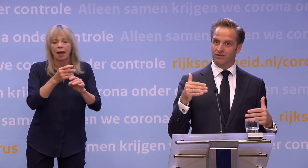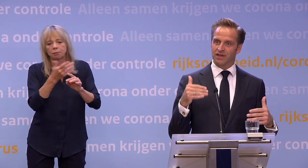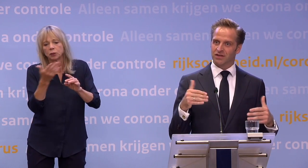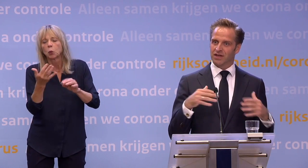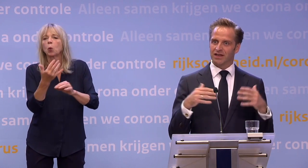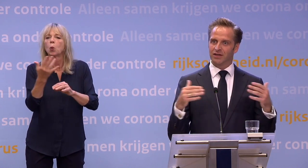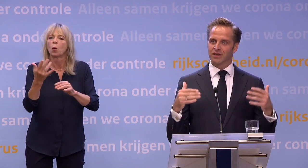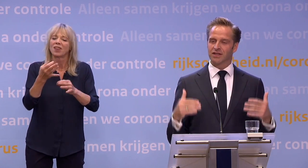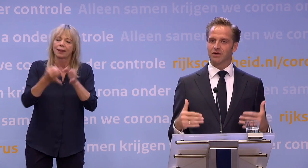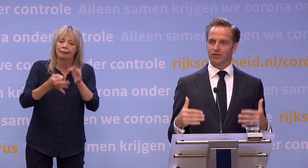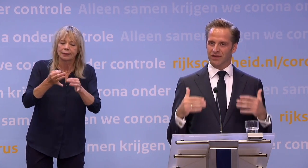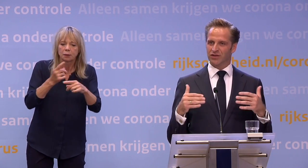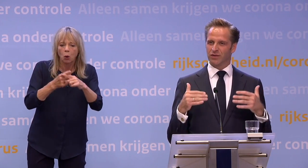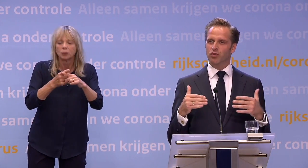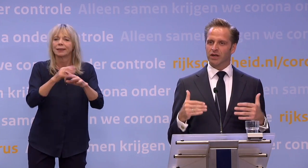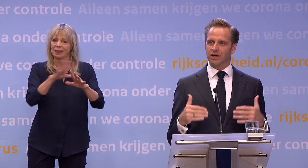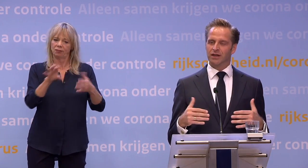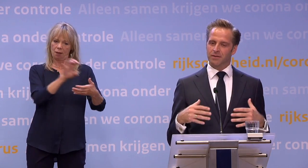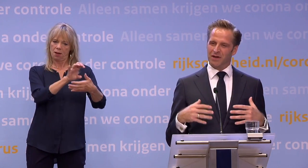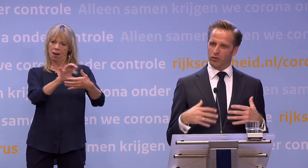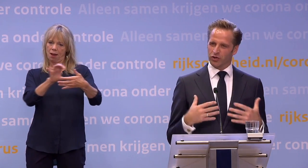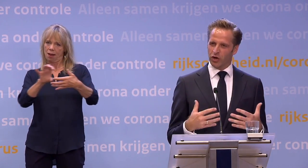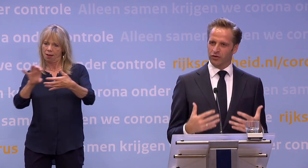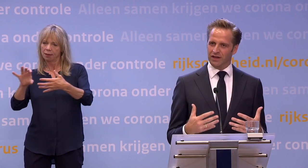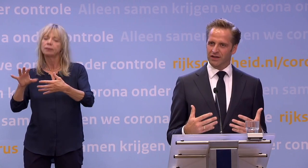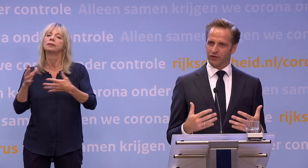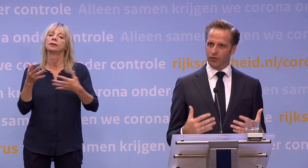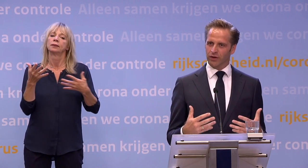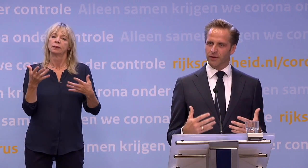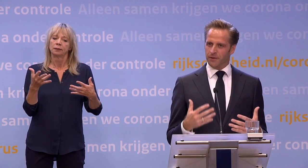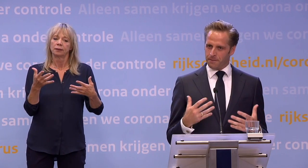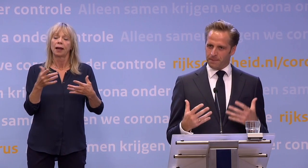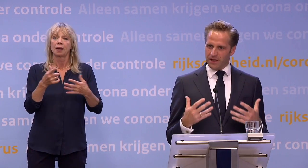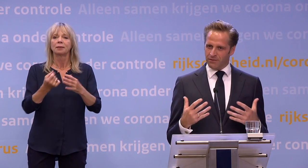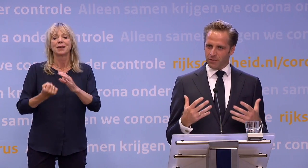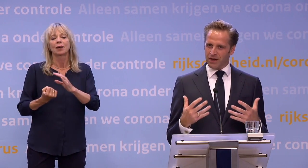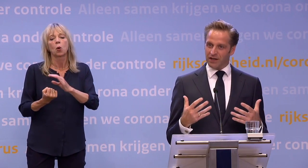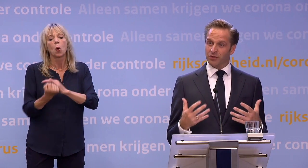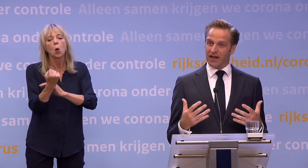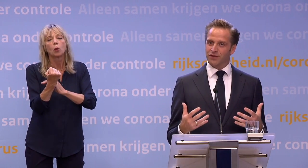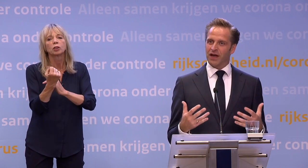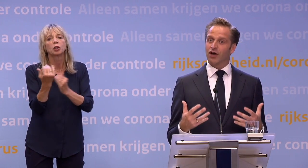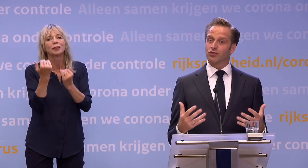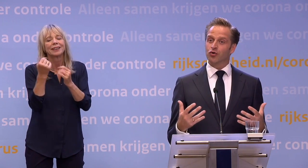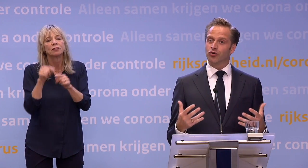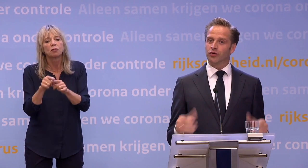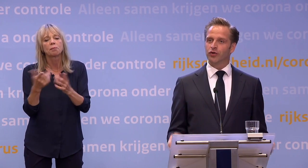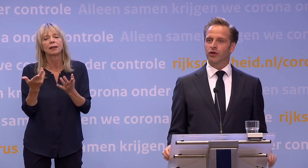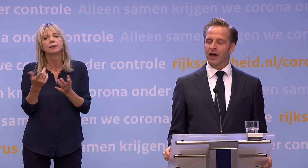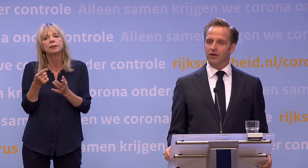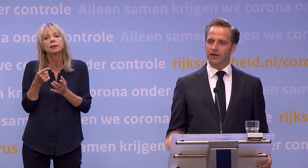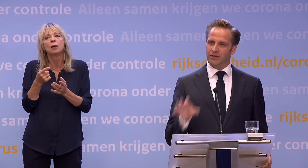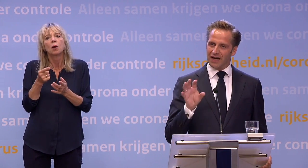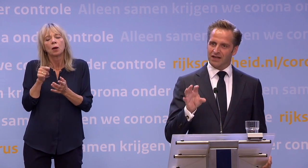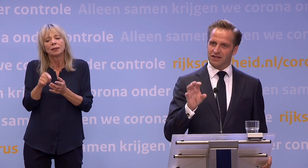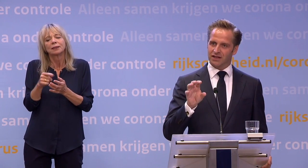Een aantal positieve testenslagen, heel erg zichtbaar. Deels wat moeilijker, meer ondersteunende indicatoren... ...die wat meer interpretatie vragen om ze goed te